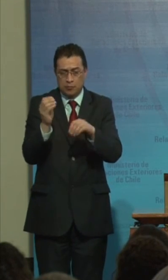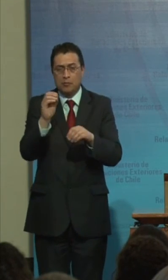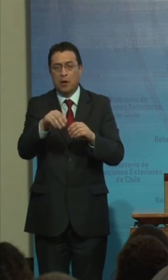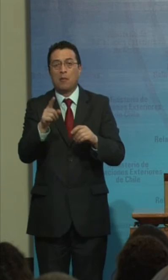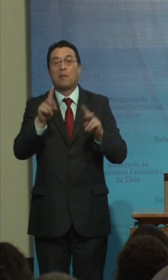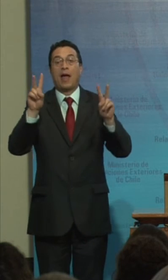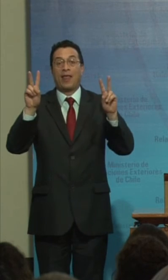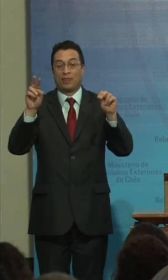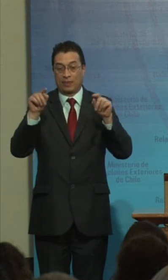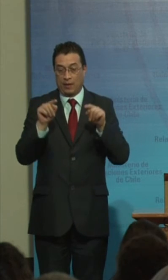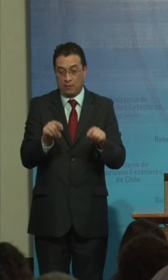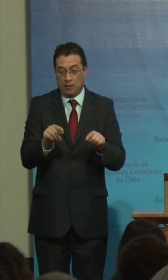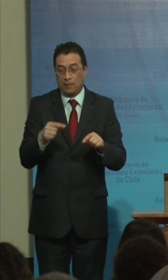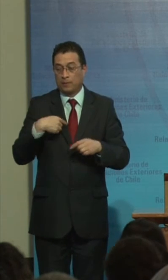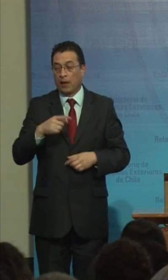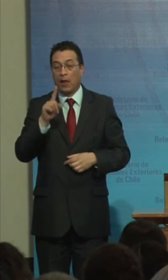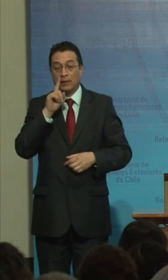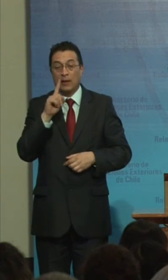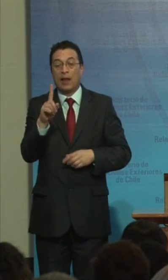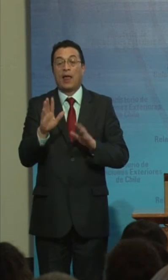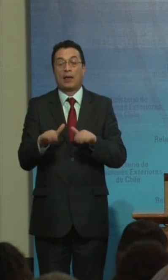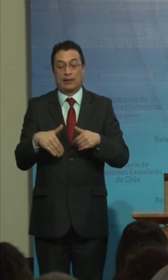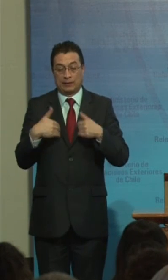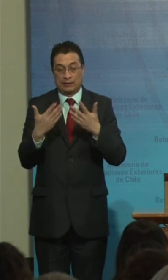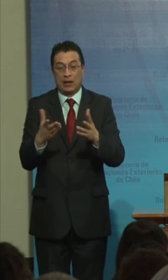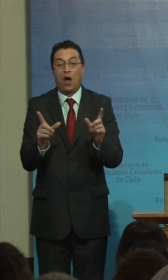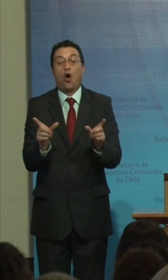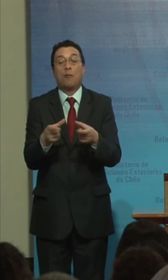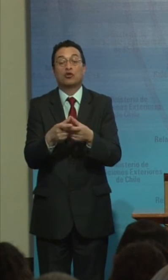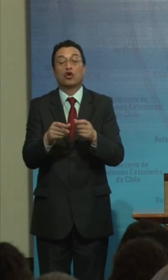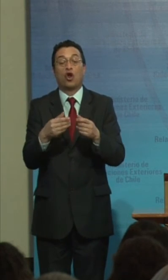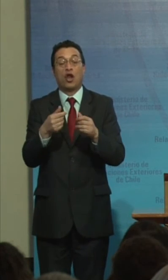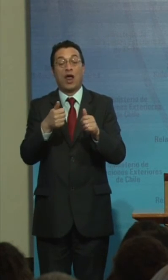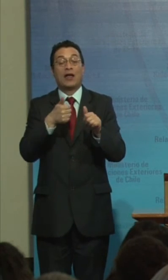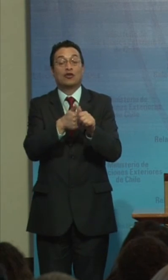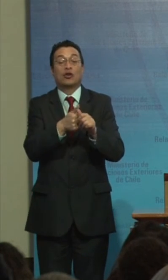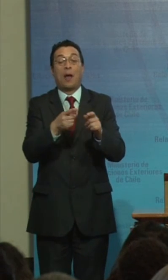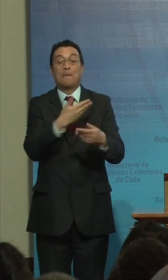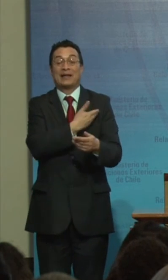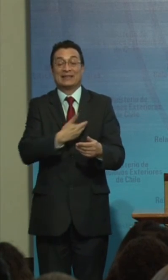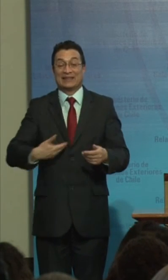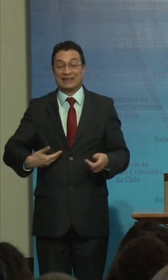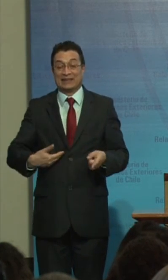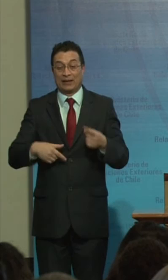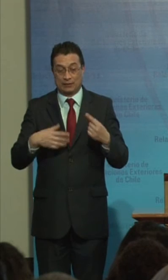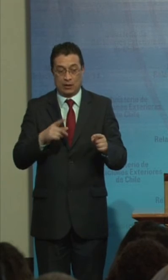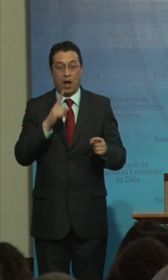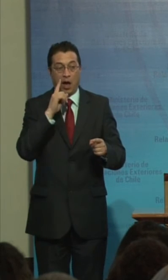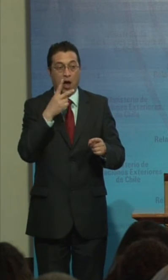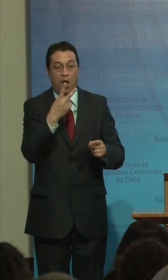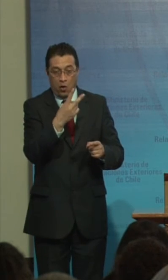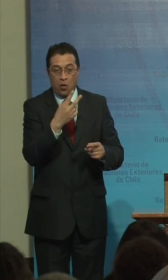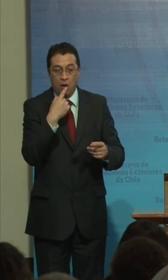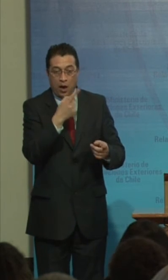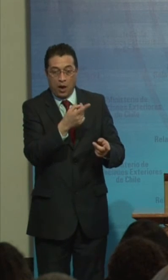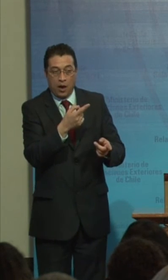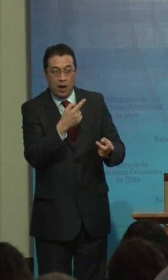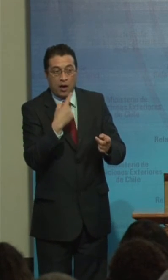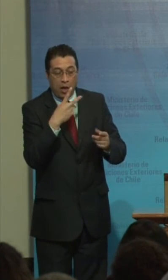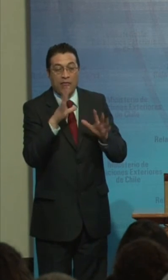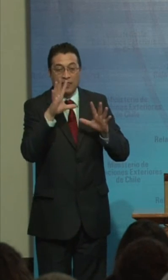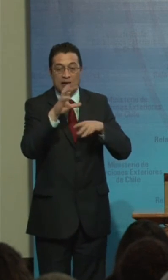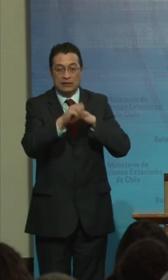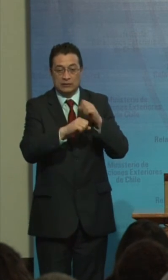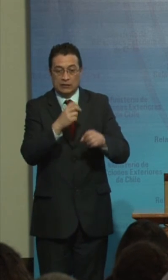al tema Tuvimos la entrega De la comisión Asesora presidencial De este plan Que tiene una visión A 10 años Donde